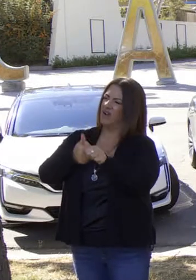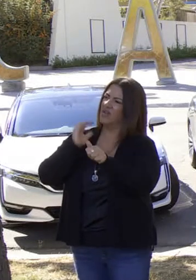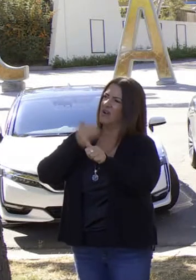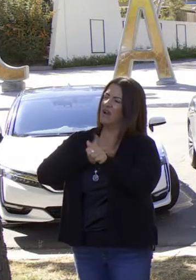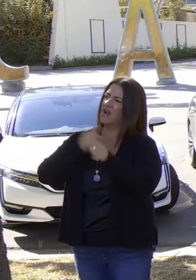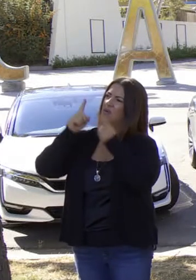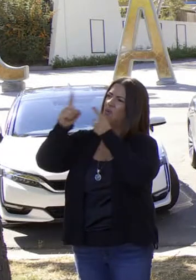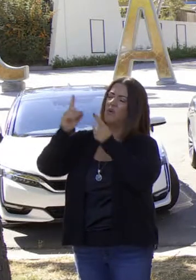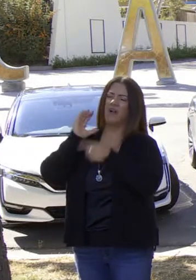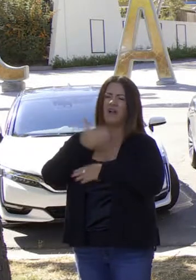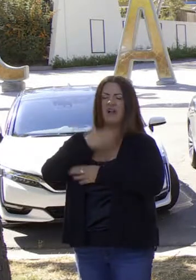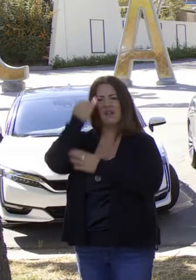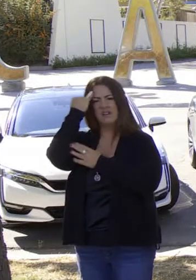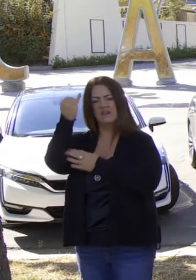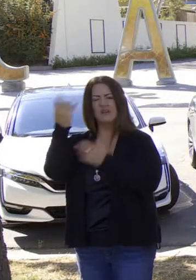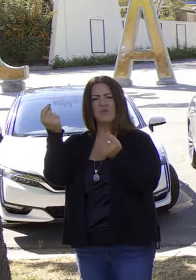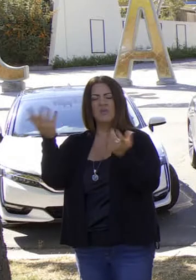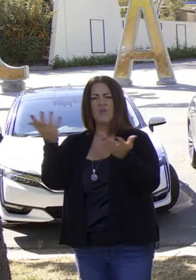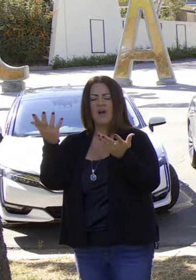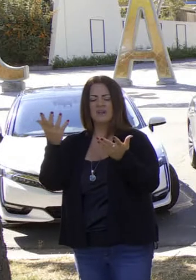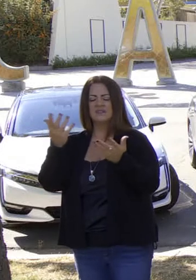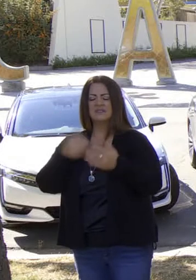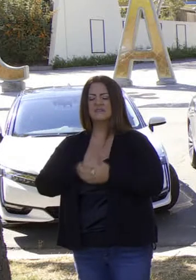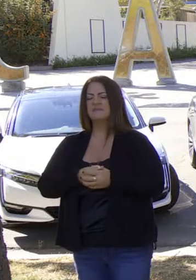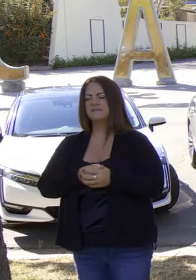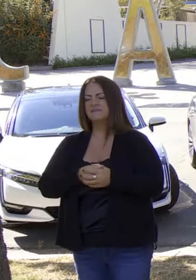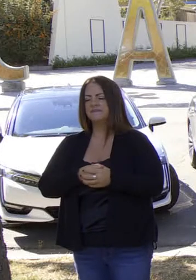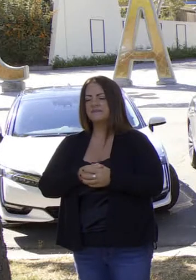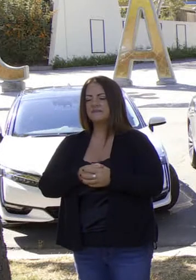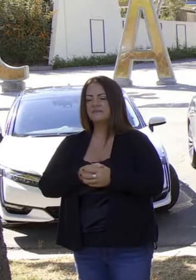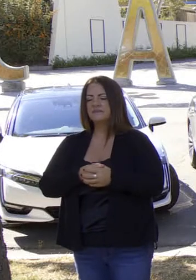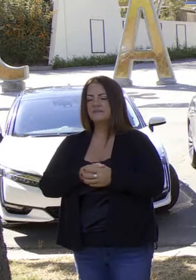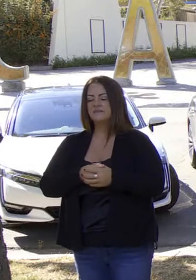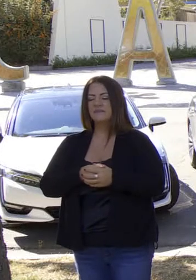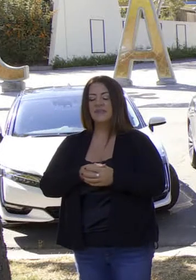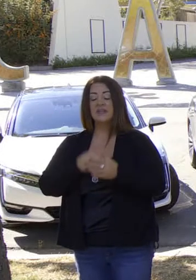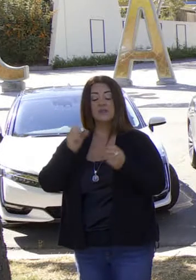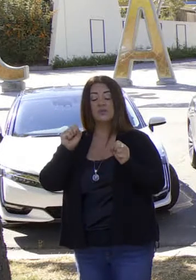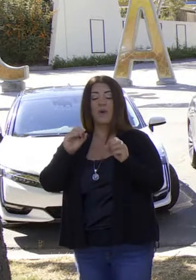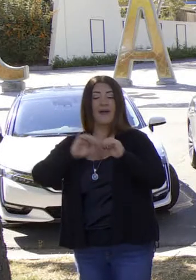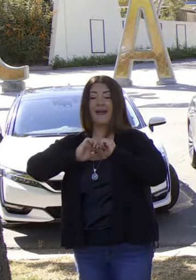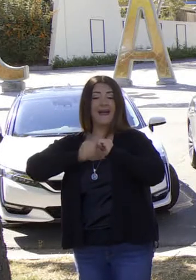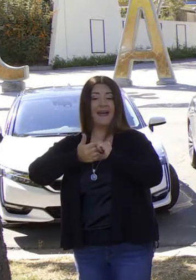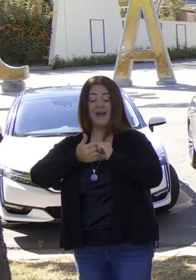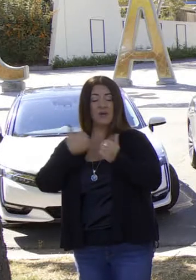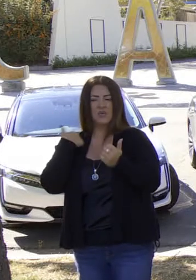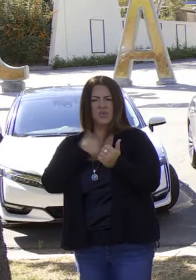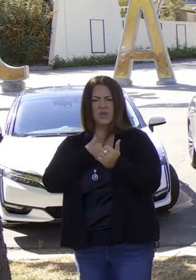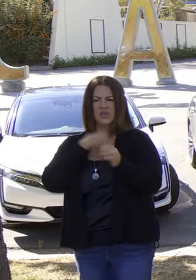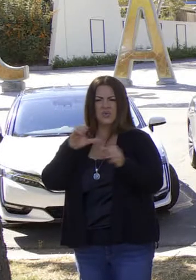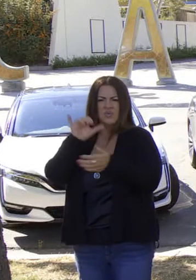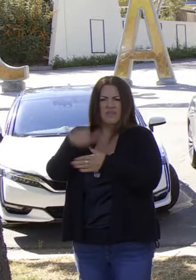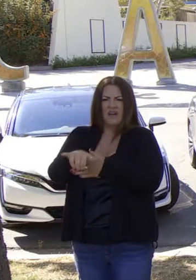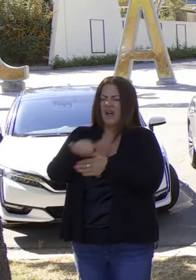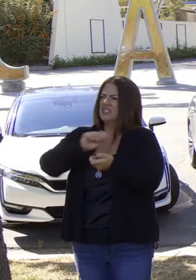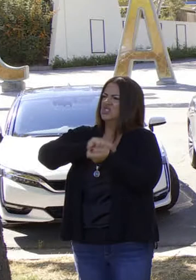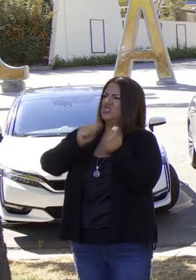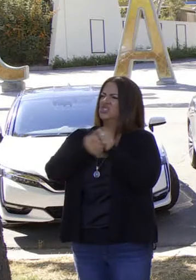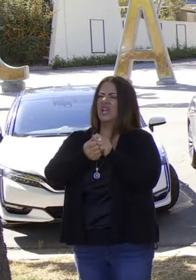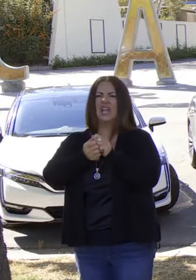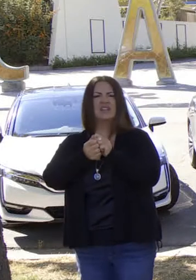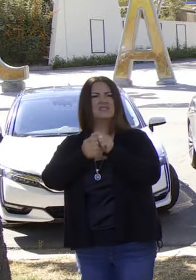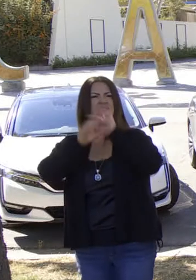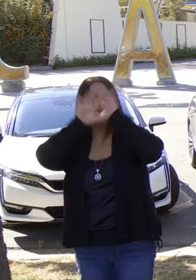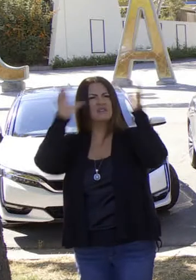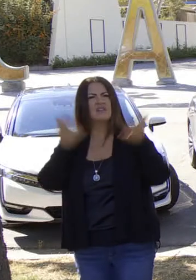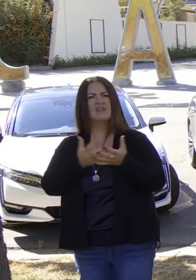ideales y de avanzar nuestra causa. Algunos dirían que estar en el negocio de cómo, cómo